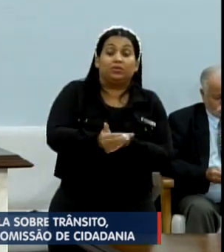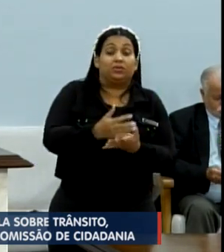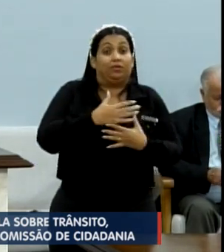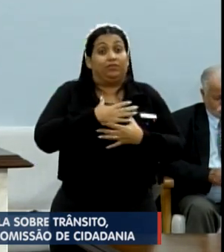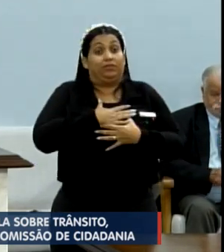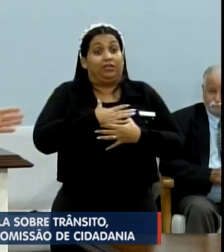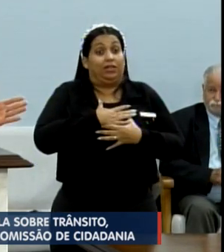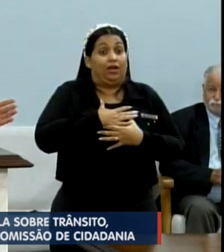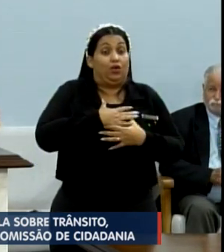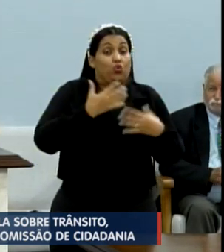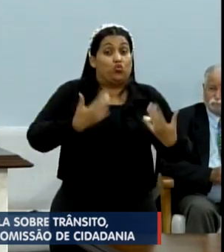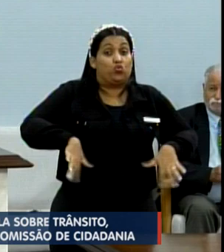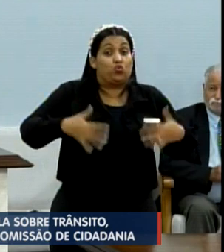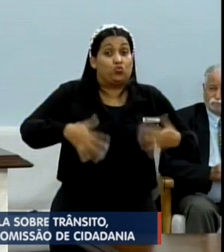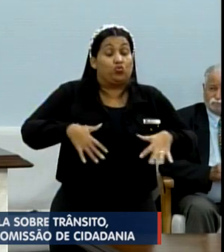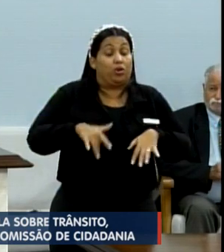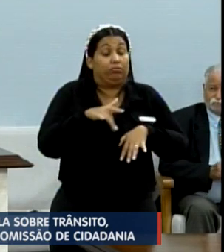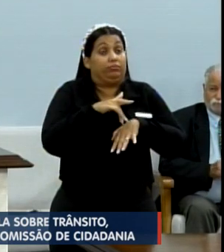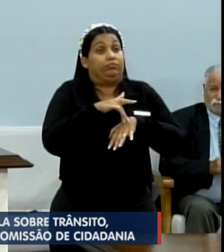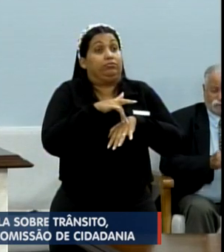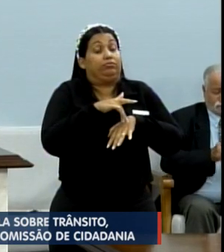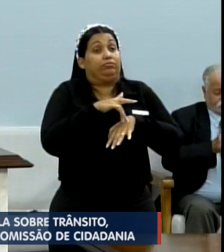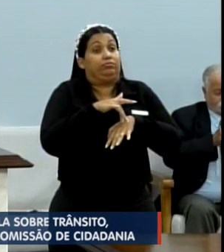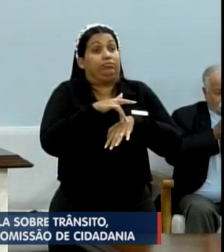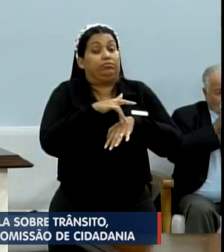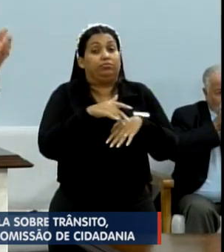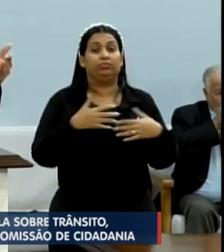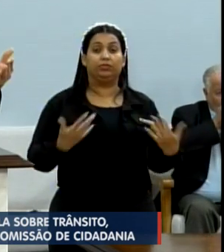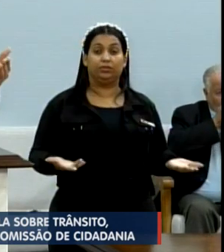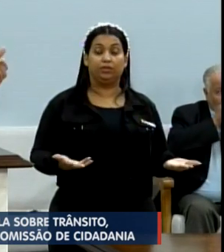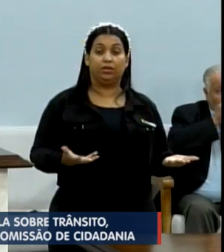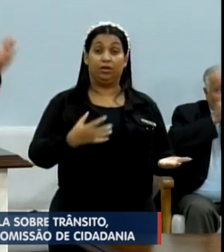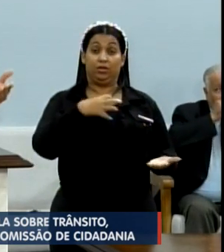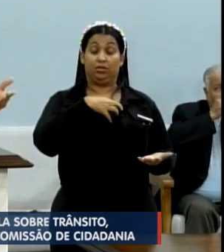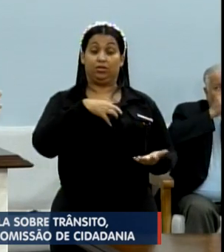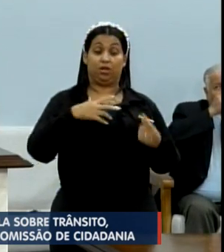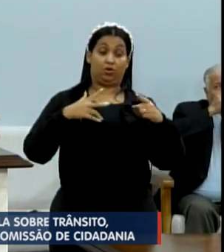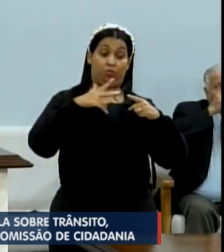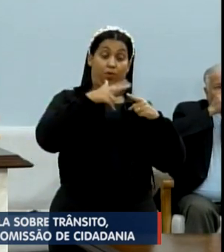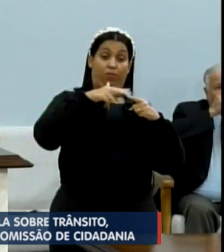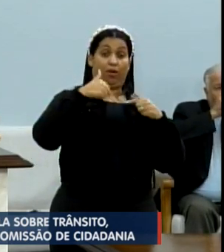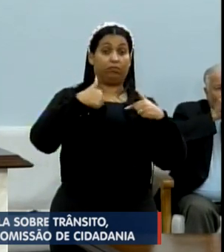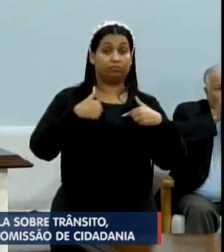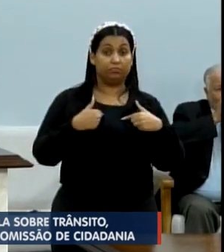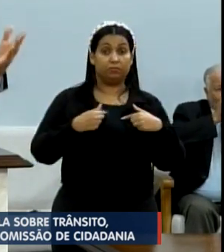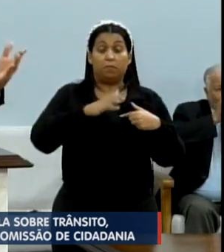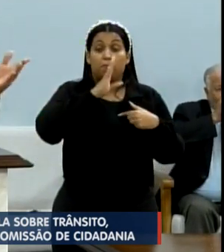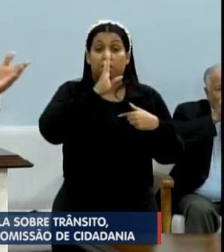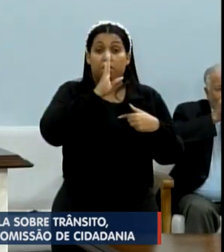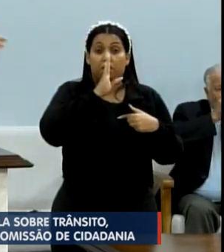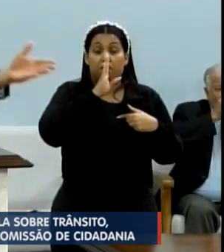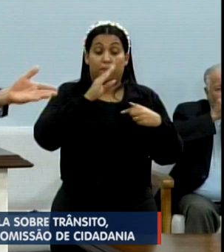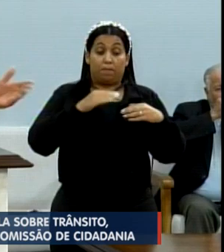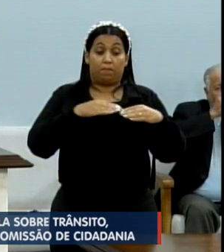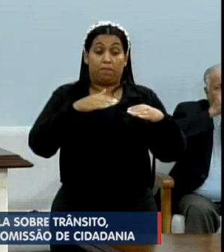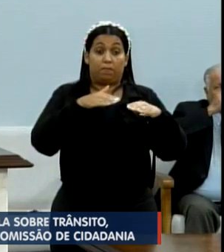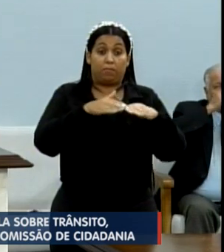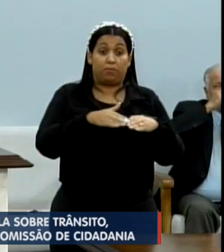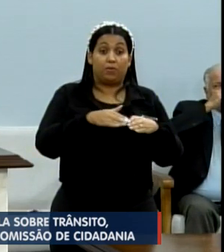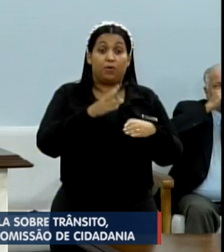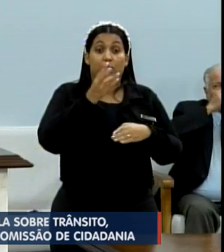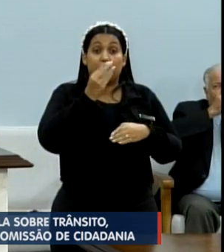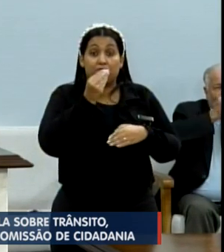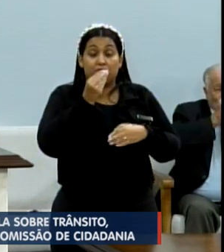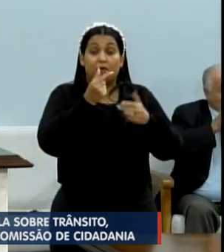ficar demasiadamente incomodado. Estão querendo me cercear, me calar, impedir que a gente dê luz das